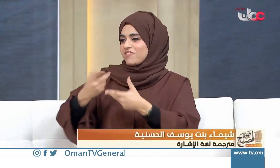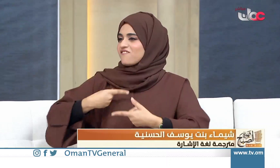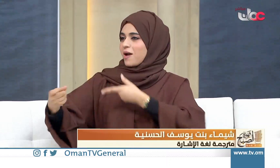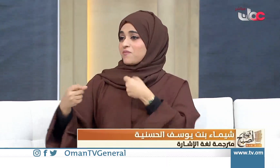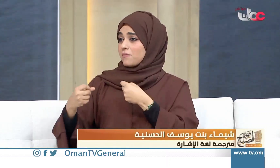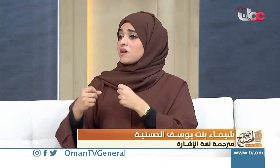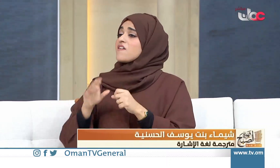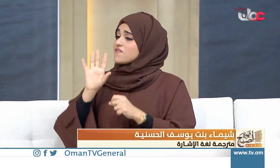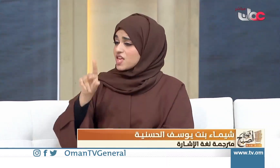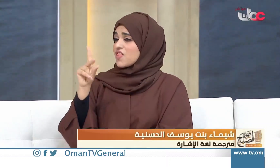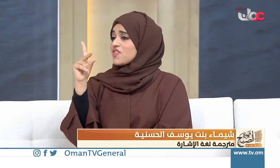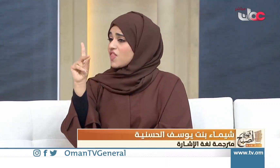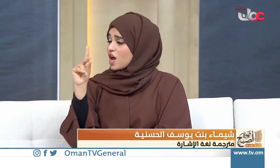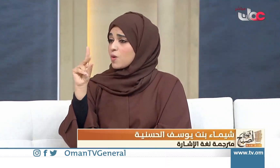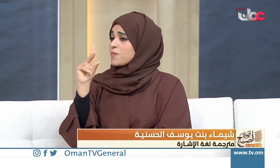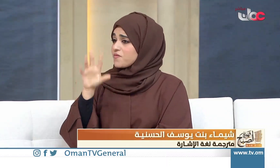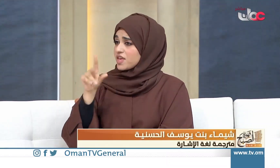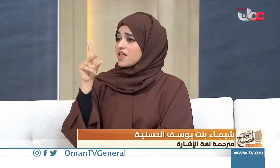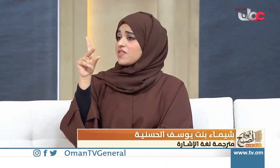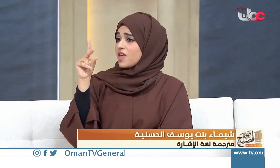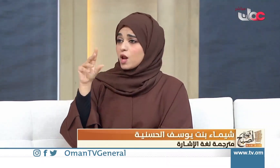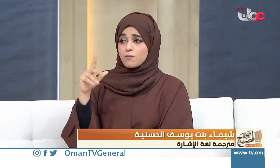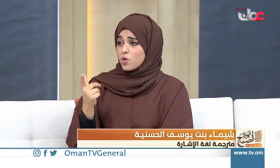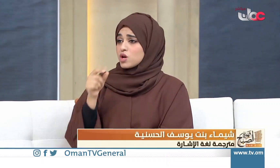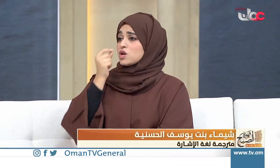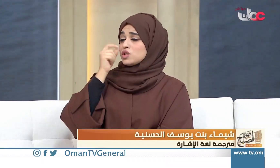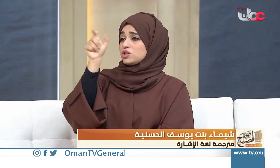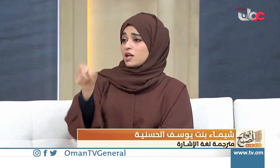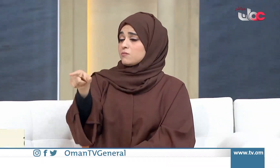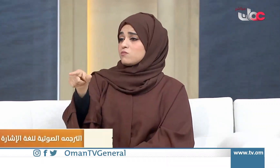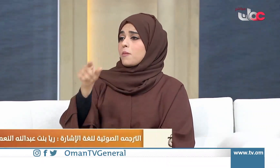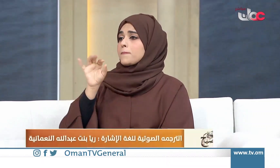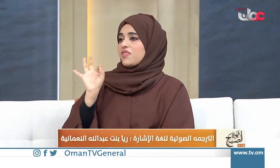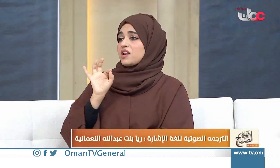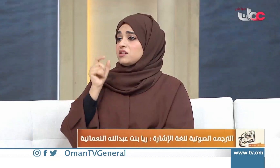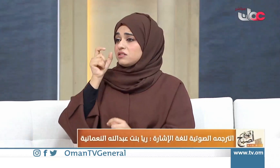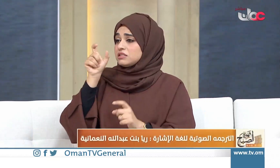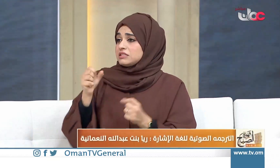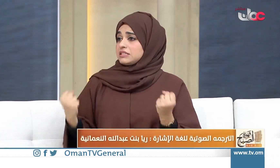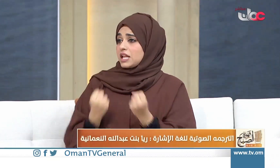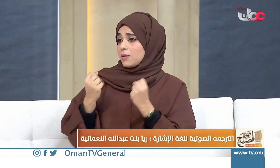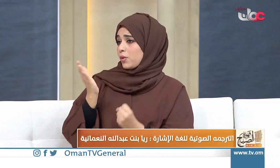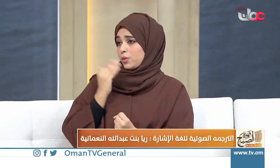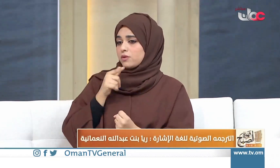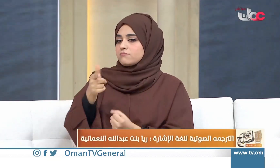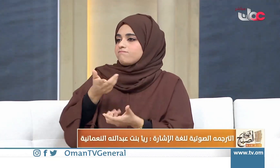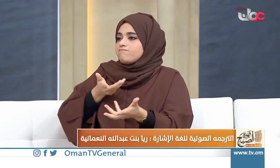هذه اللغة لكي يستطيع أن يتواصل بها مع أقران من ذوي الإعاقة السمعية من الجهة أو من الدول المختلفة